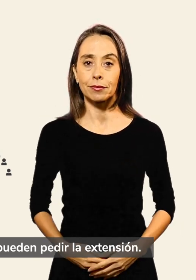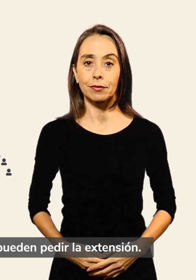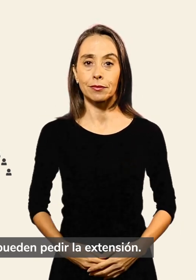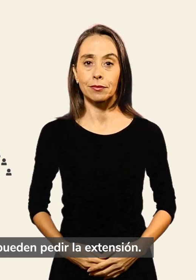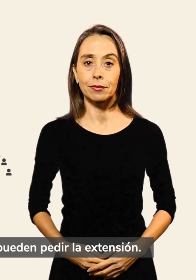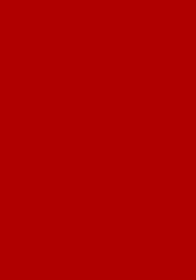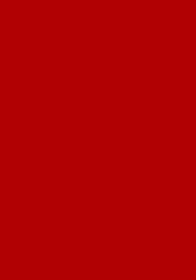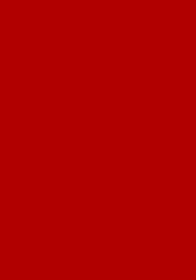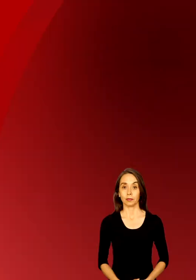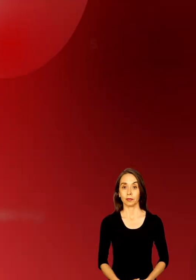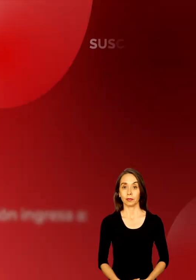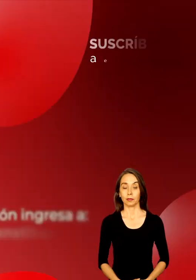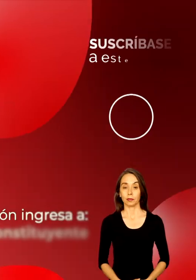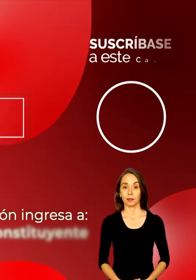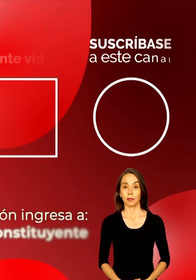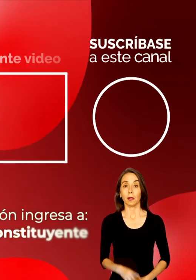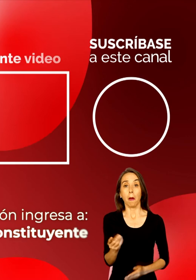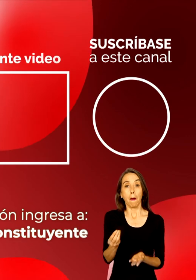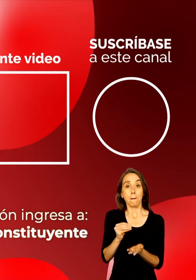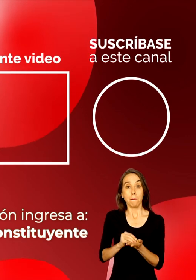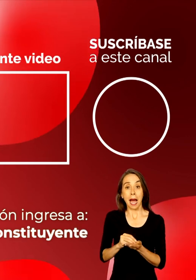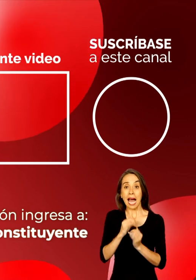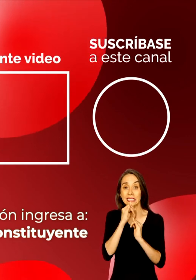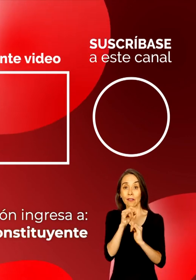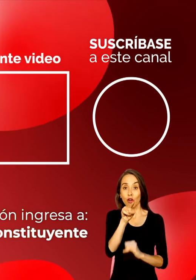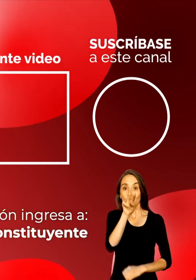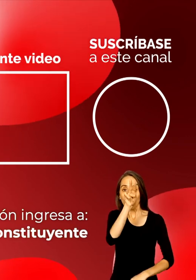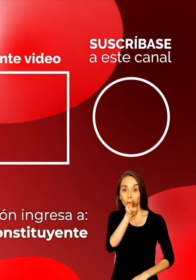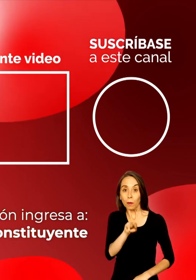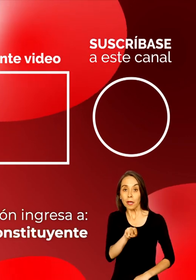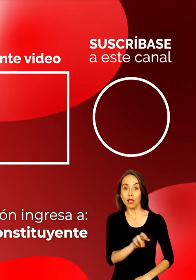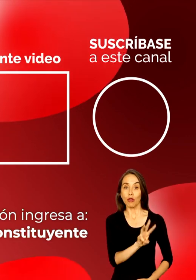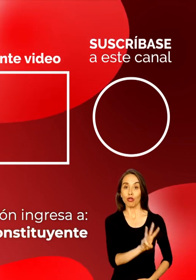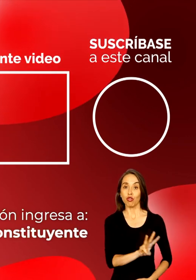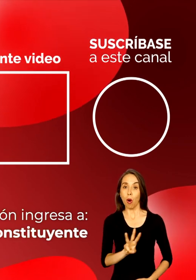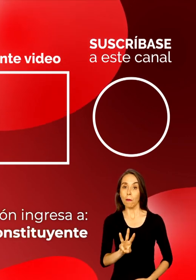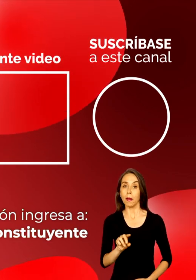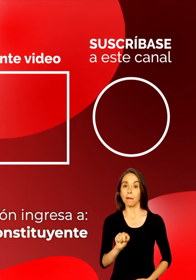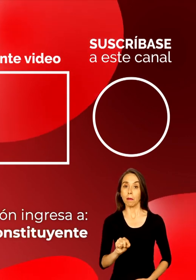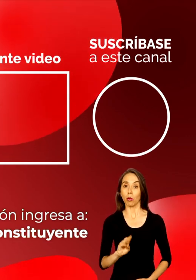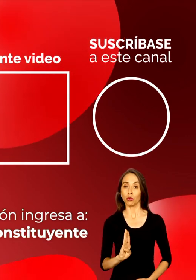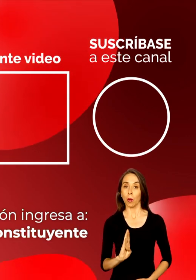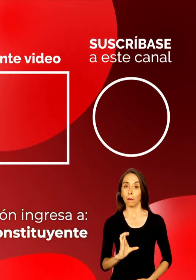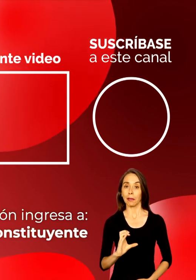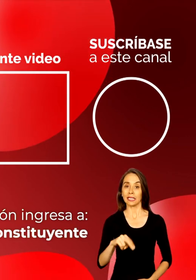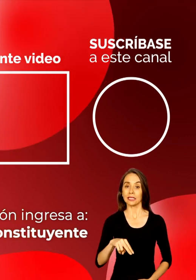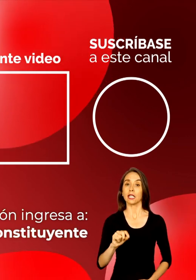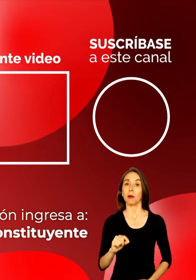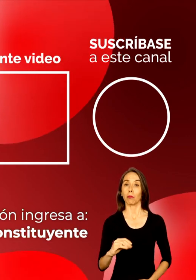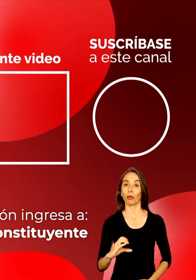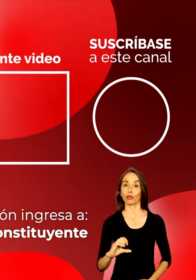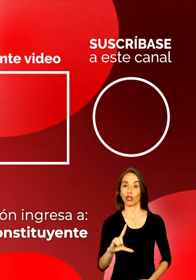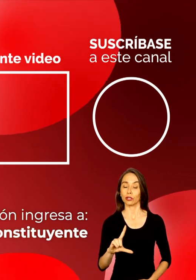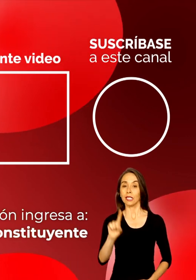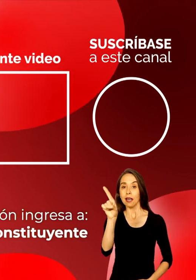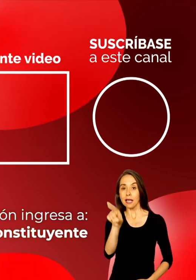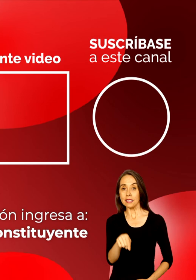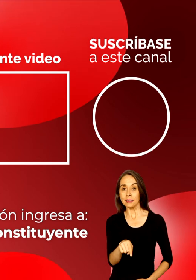Para más información ingresa a www.vcn.cl slash proceso